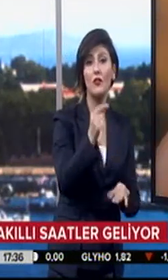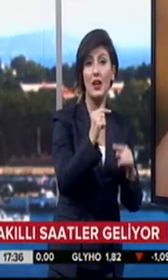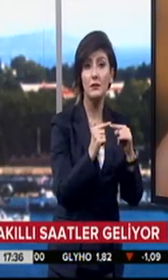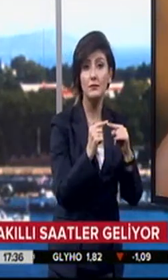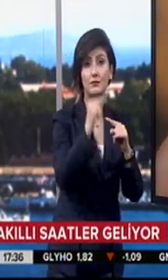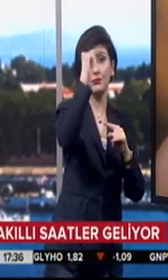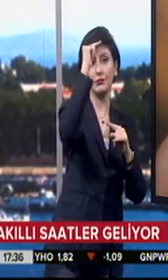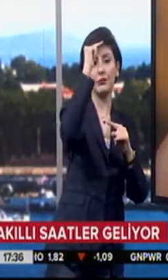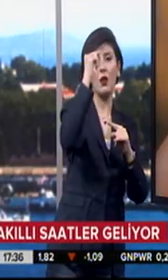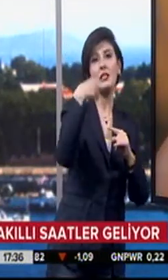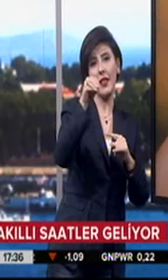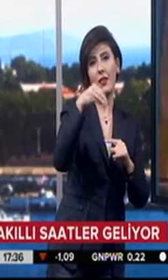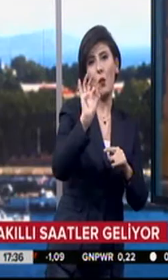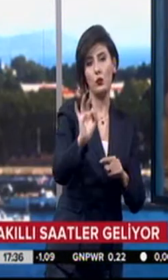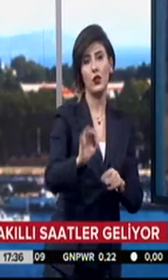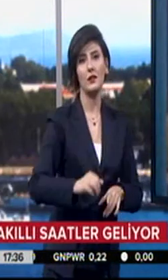fiyatlarla satılacak.